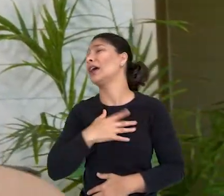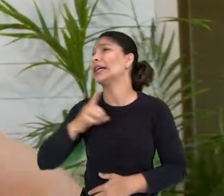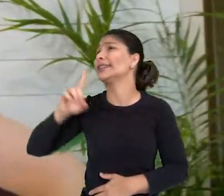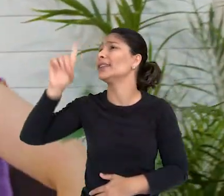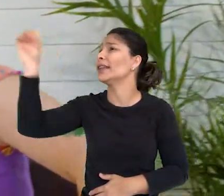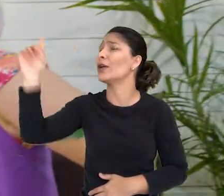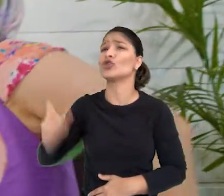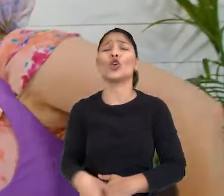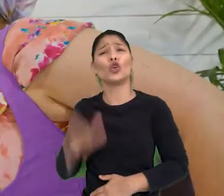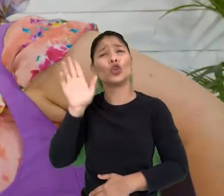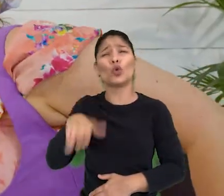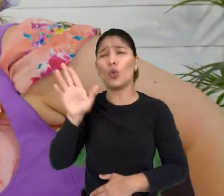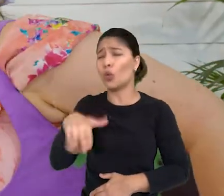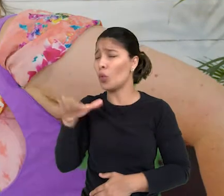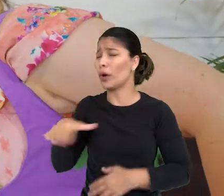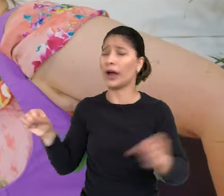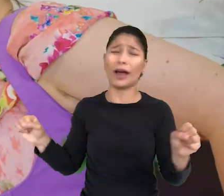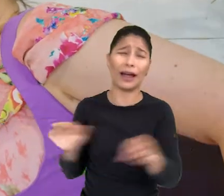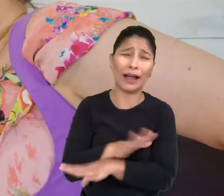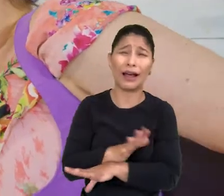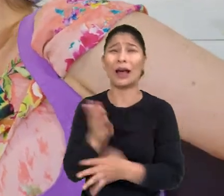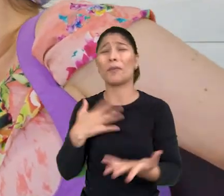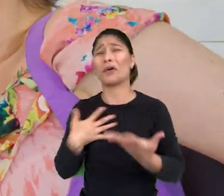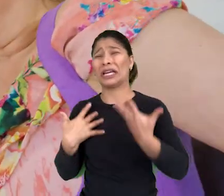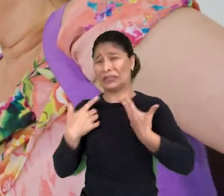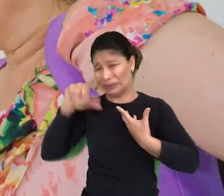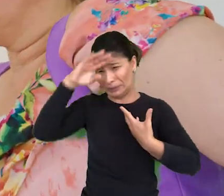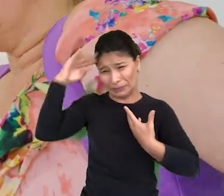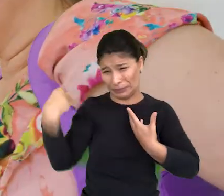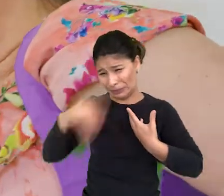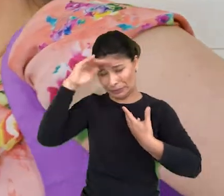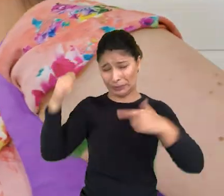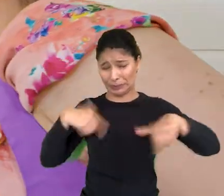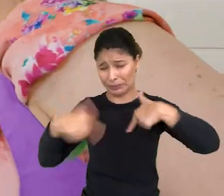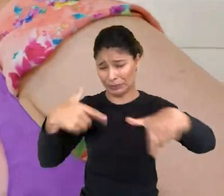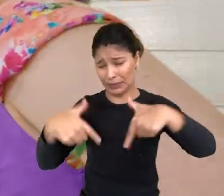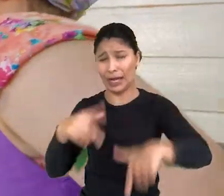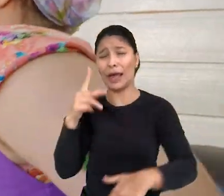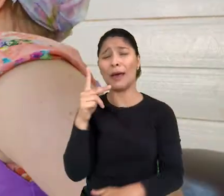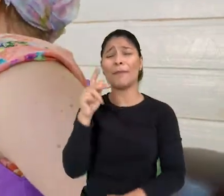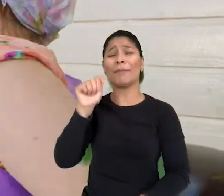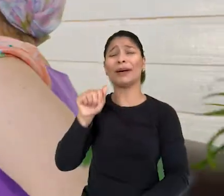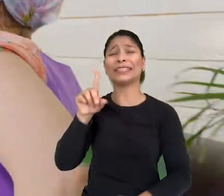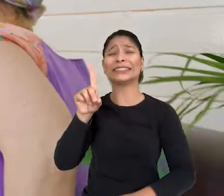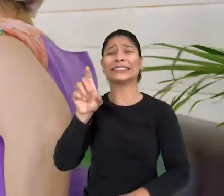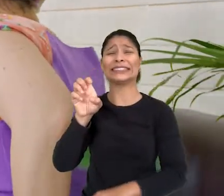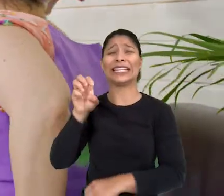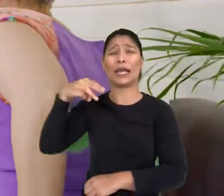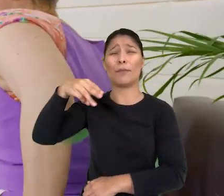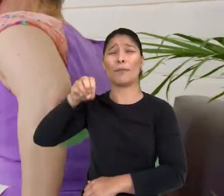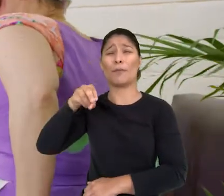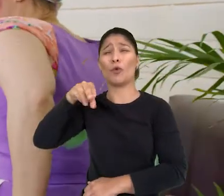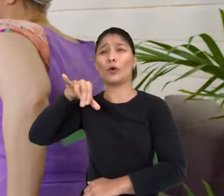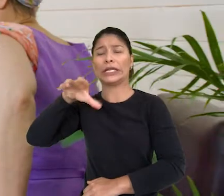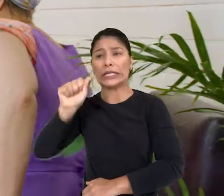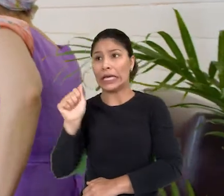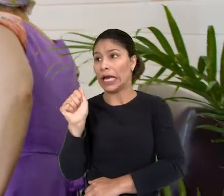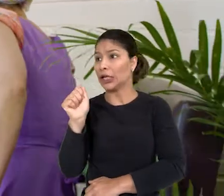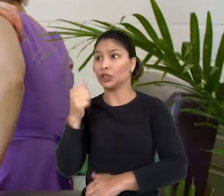Deus santo que não finish più. Quanto lavoro. Essa pandemonia que veio pra agitar tudo aqui no